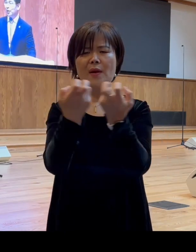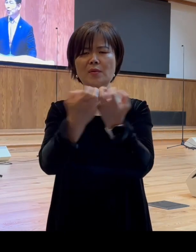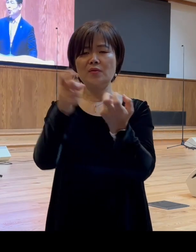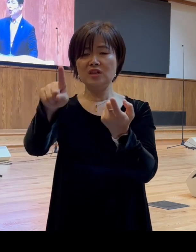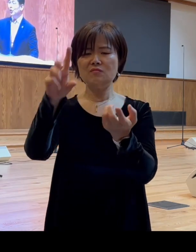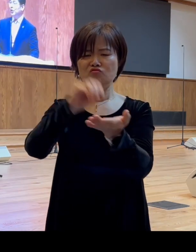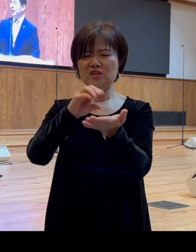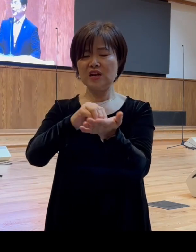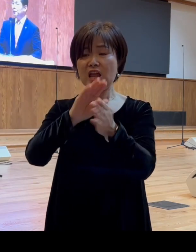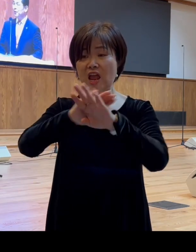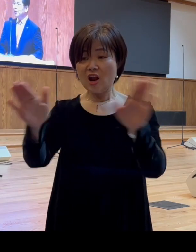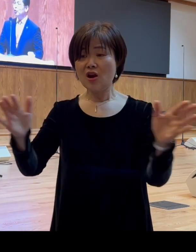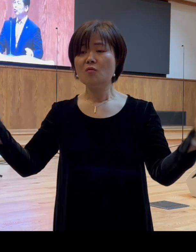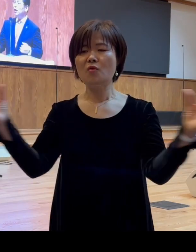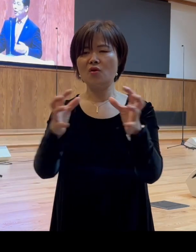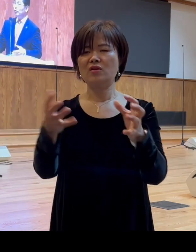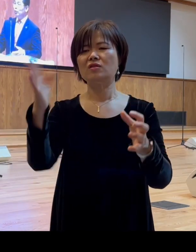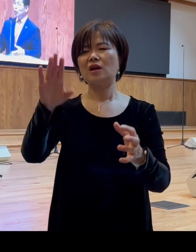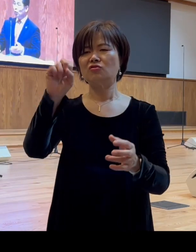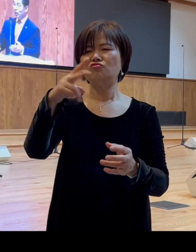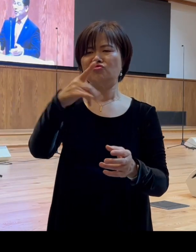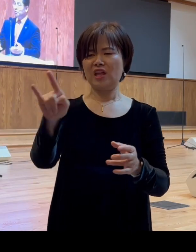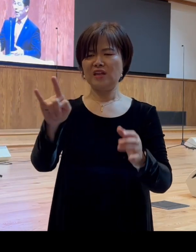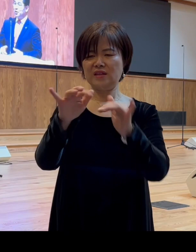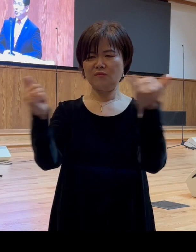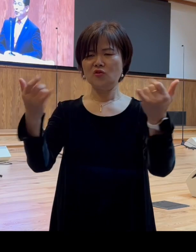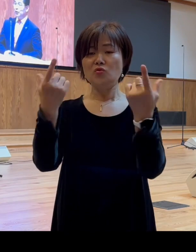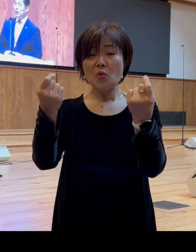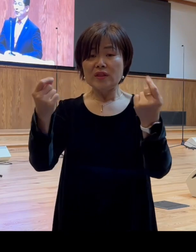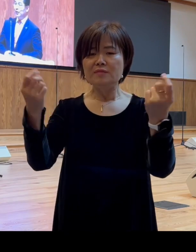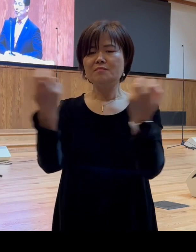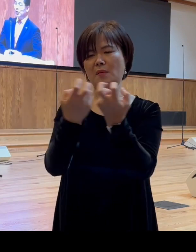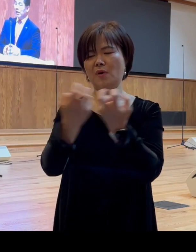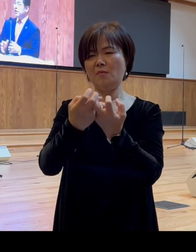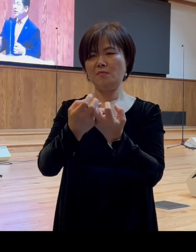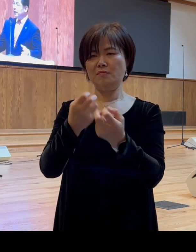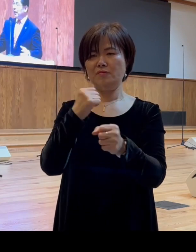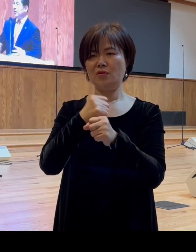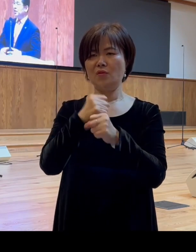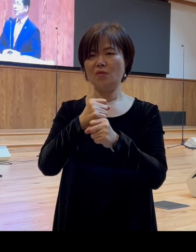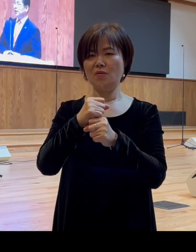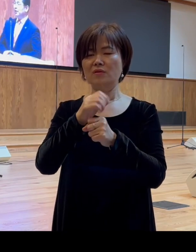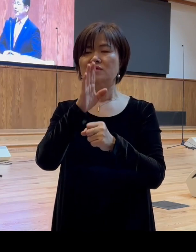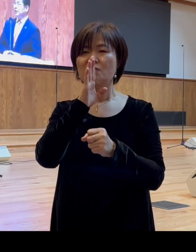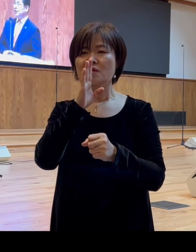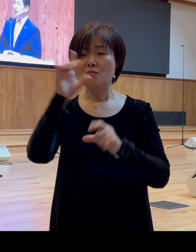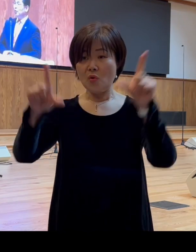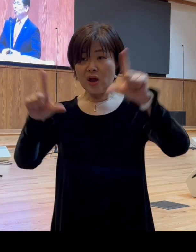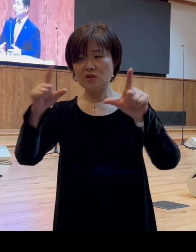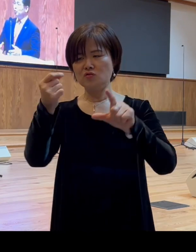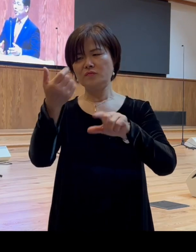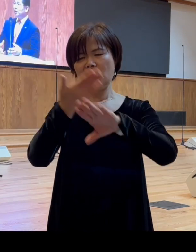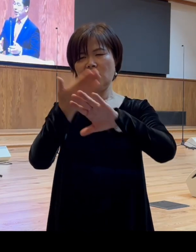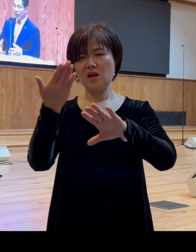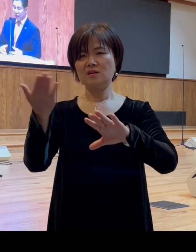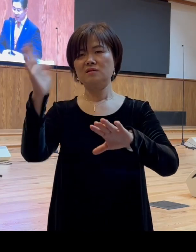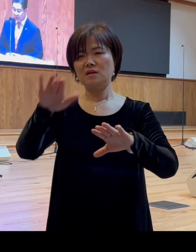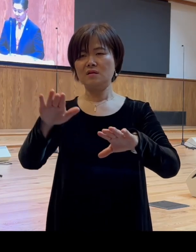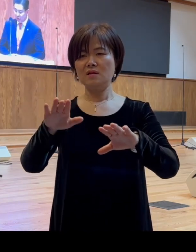모였는데 유대인들도 똑같은 방식으로 뭐 양상은 달랐지만 그럼 모습은 크게 다르지 않은 것을 볼 수